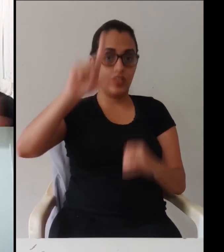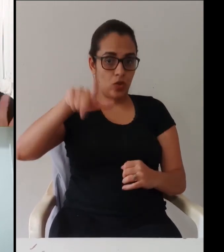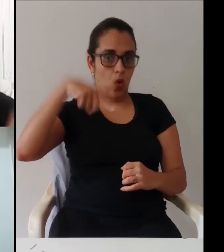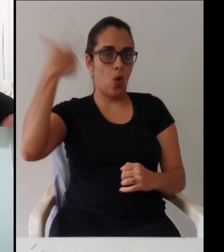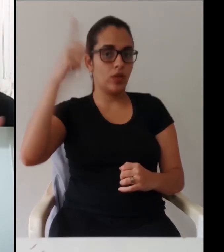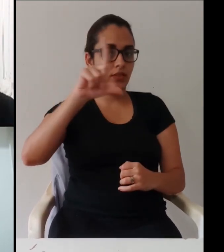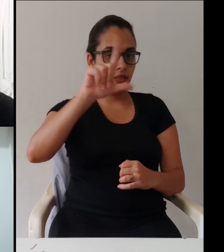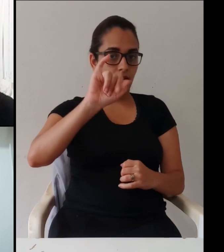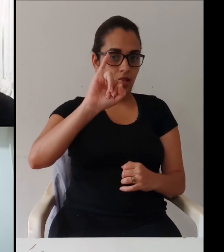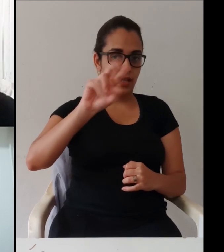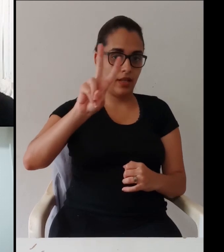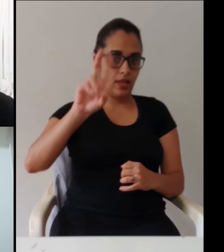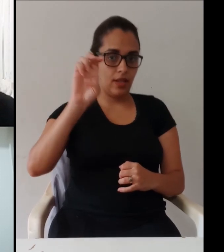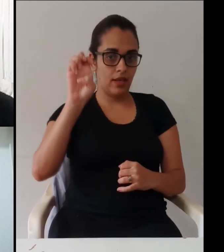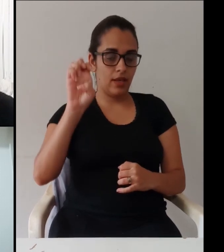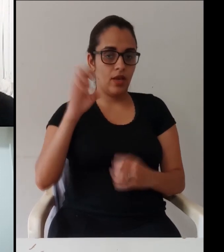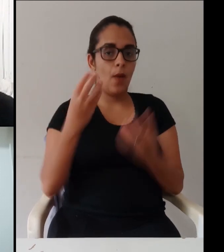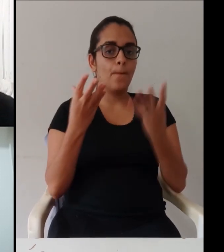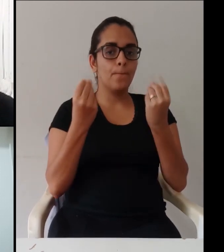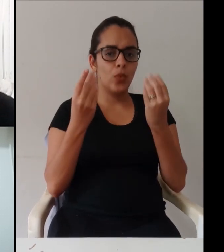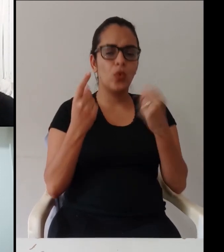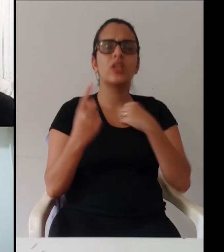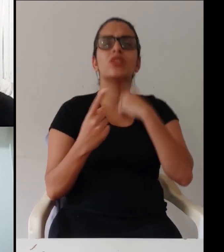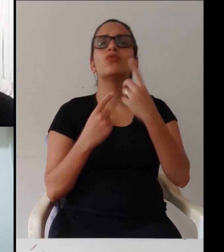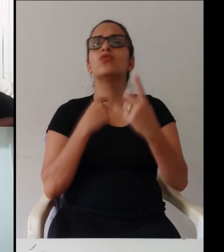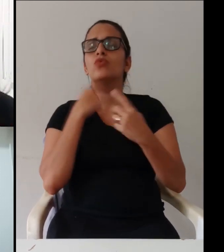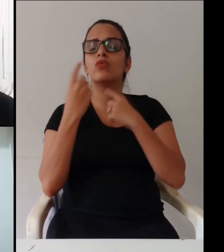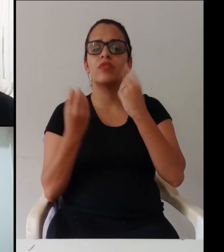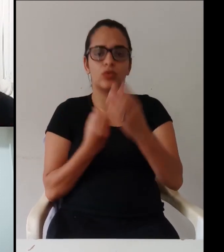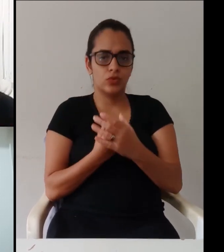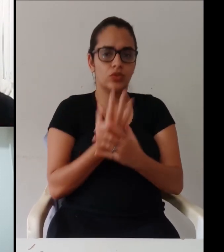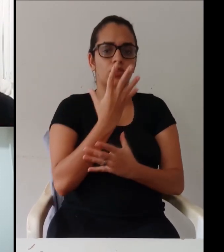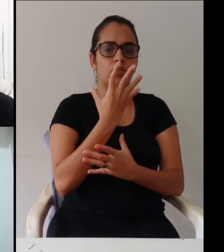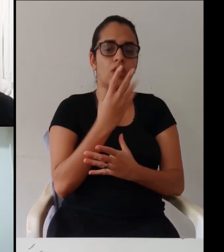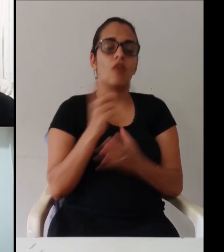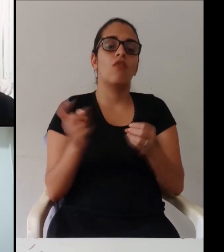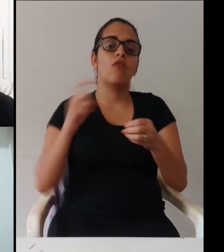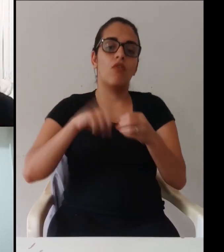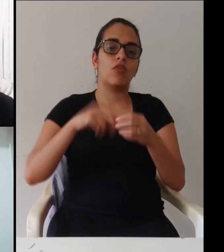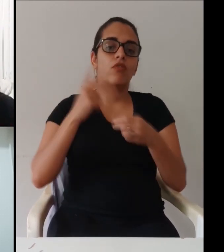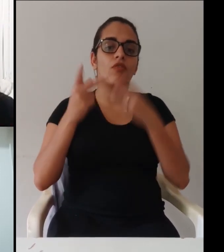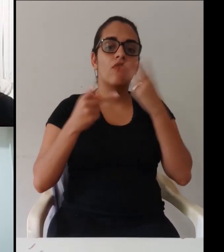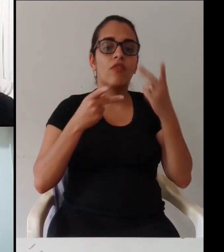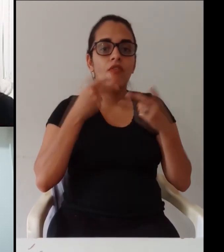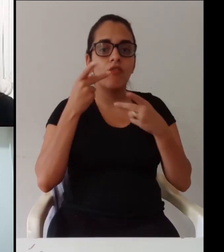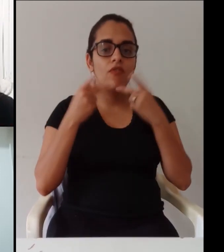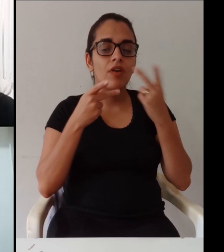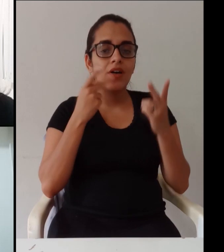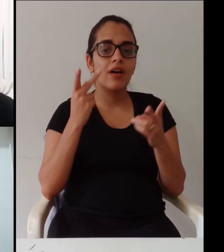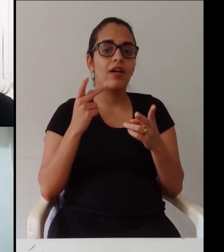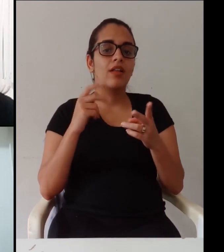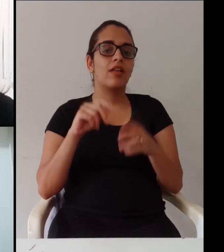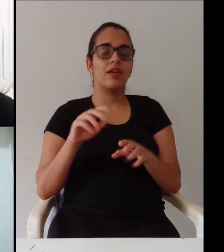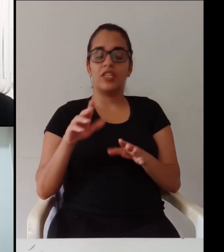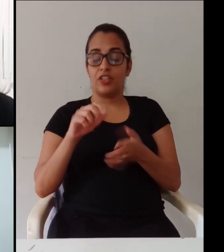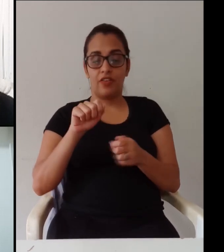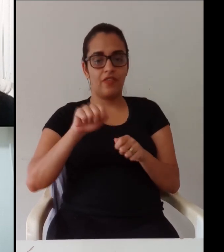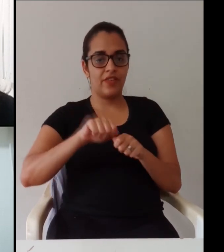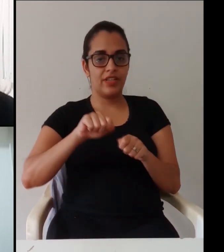obrigada gente assim que sair a notícia do IFES a gente se compromete a fazer uma outra live que a gente sabe que muitas